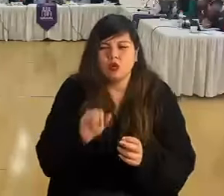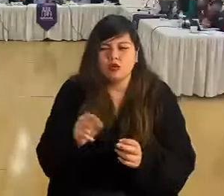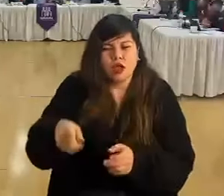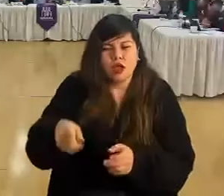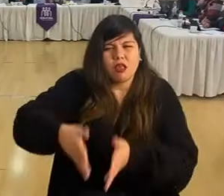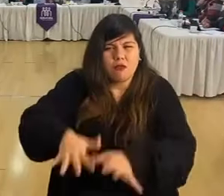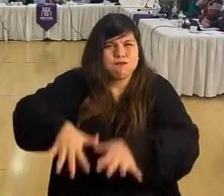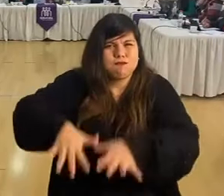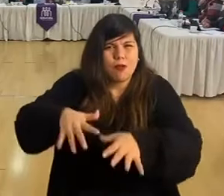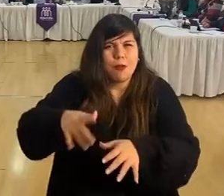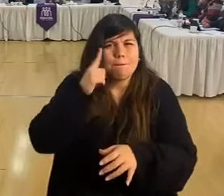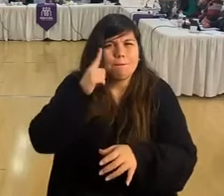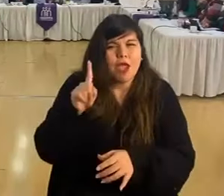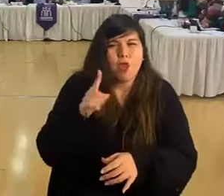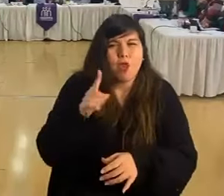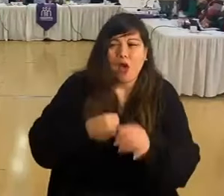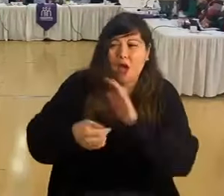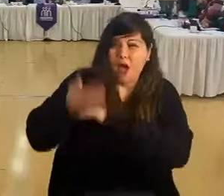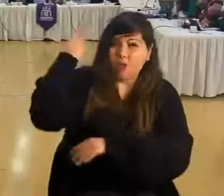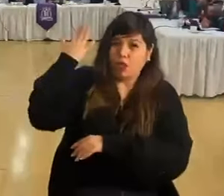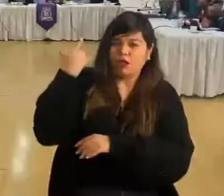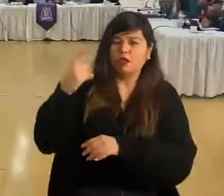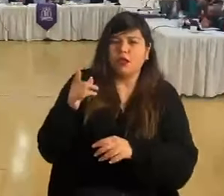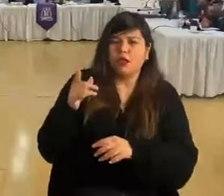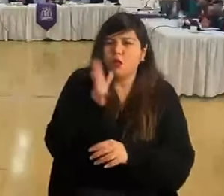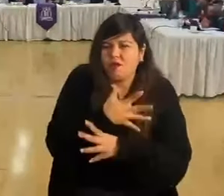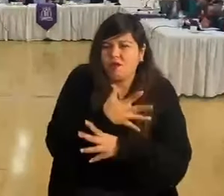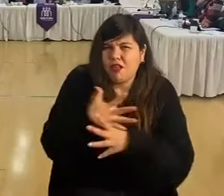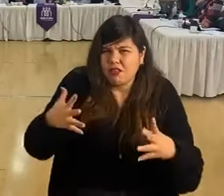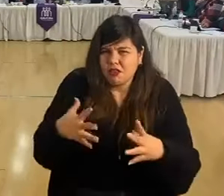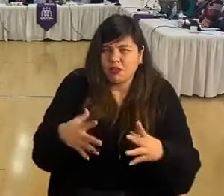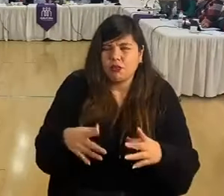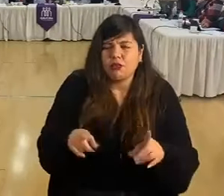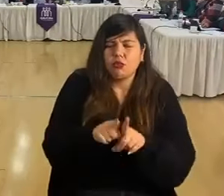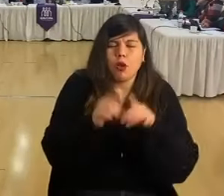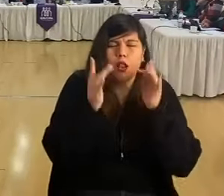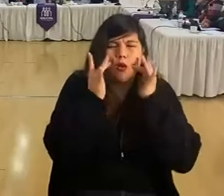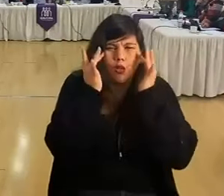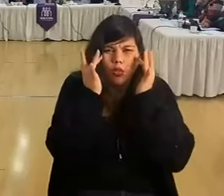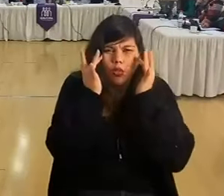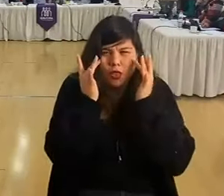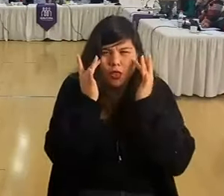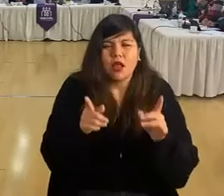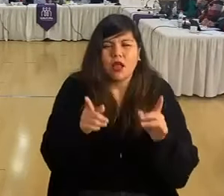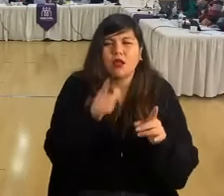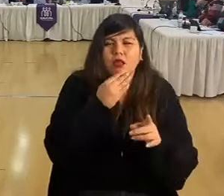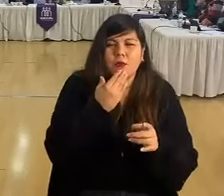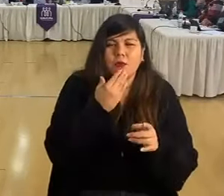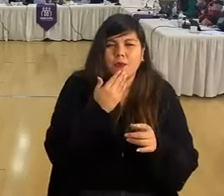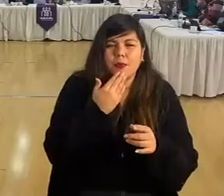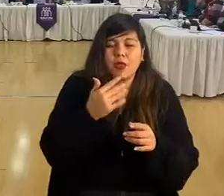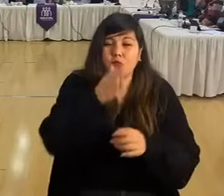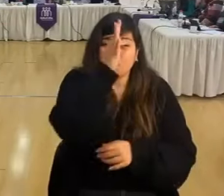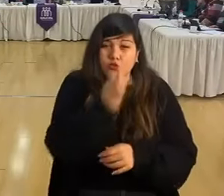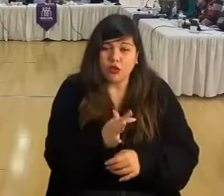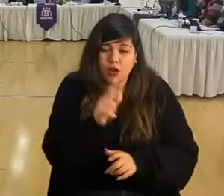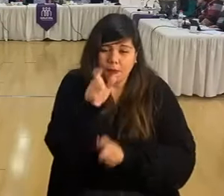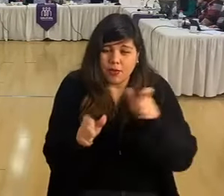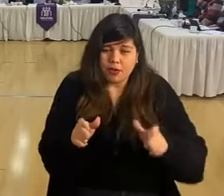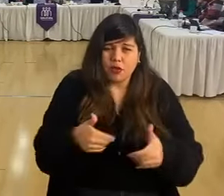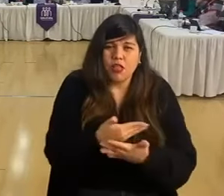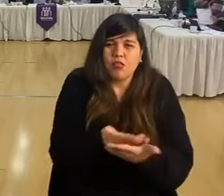otras oportunidades. Y eso, la verdad, me tiene muy contenta y agradecida también de la disposición de nuestros funcionarios y